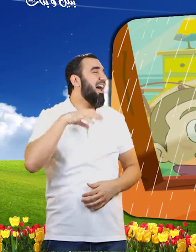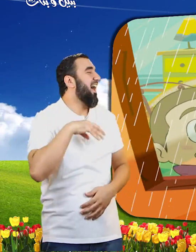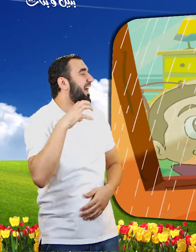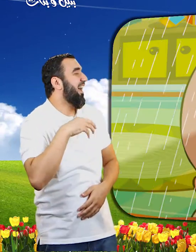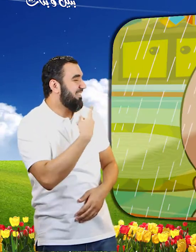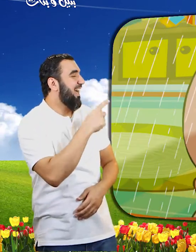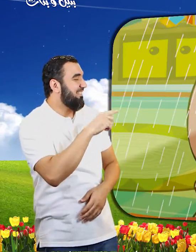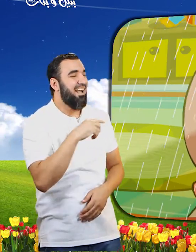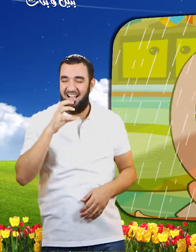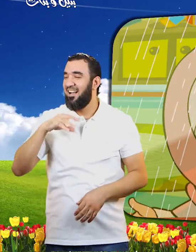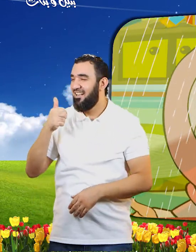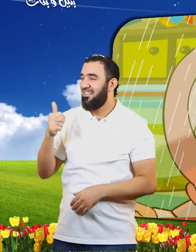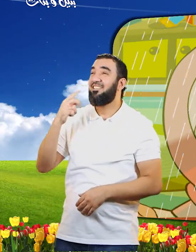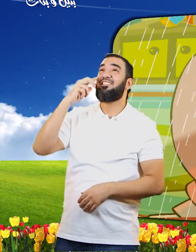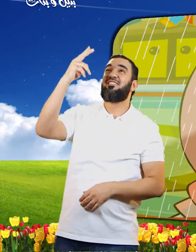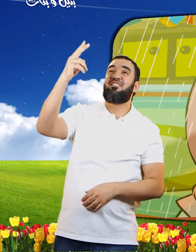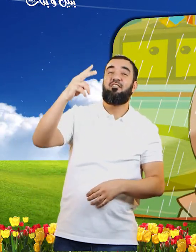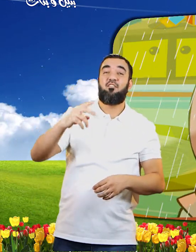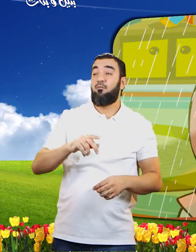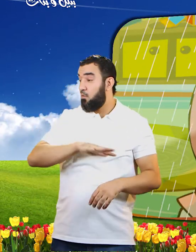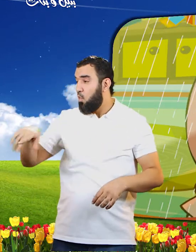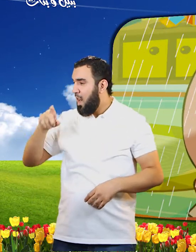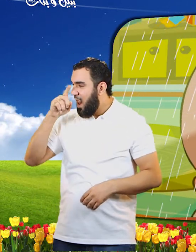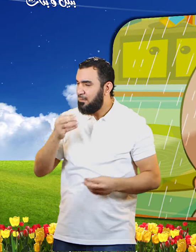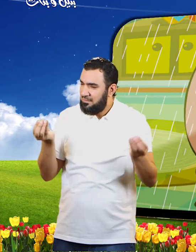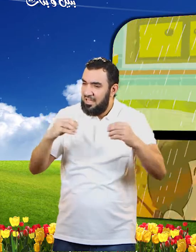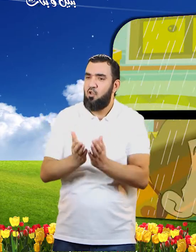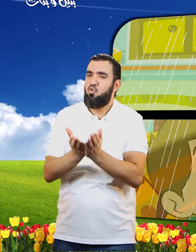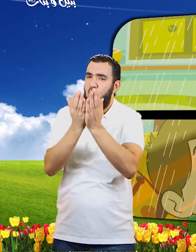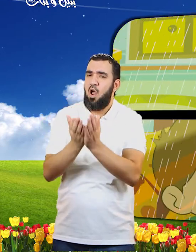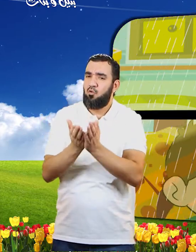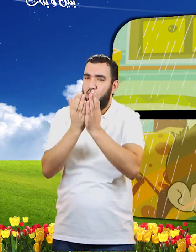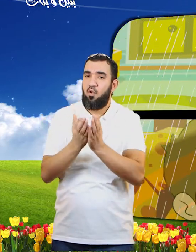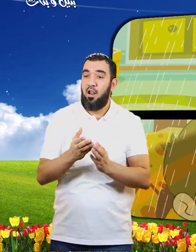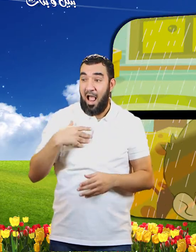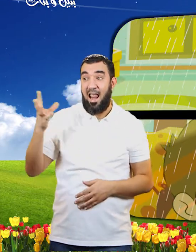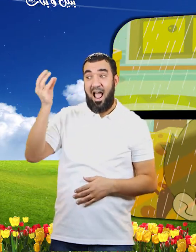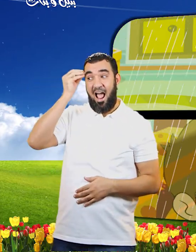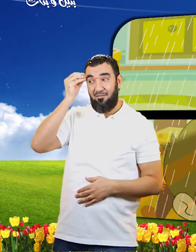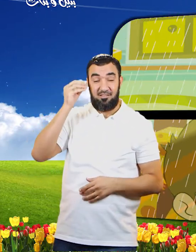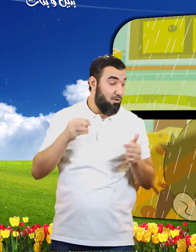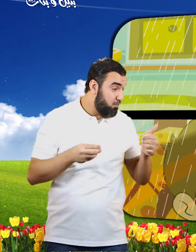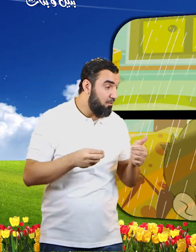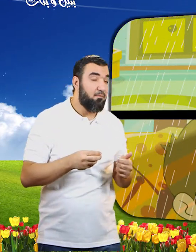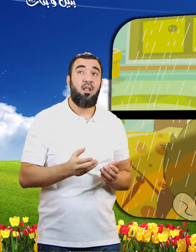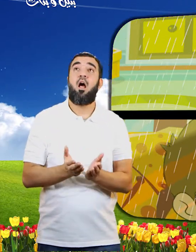علينا أن نقول دعاء نزول المطر أنا أحفظه اللهم صيبا